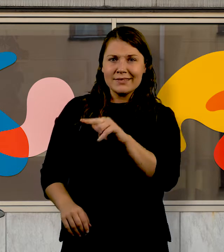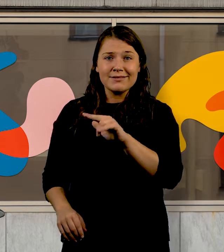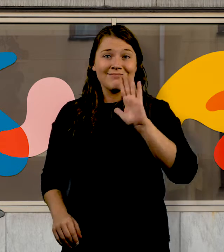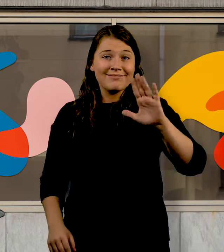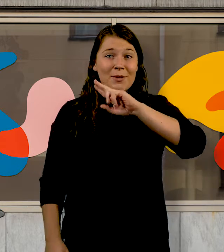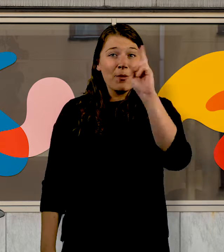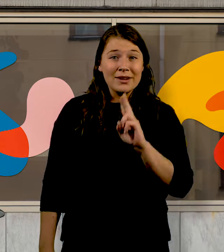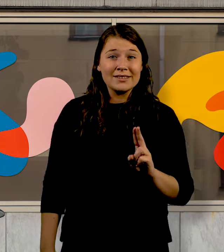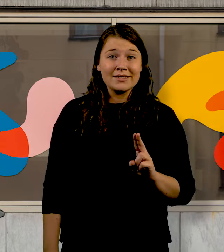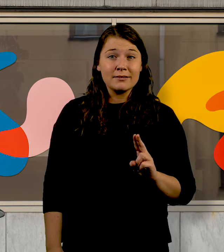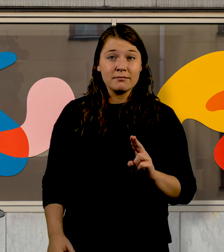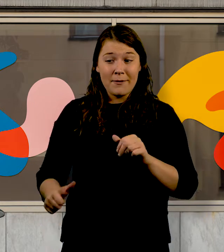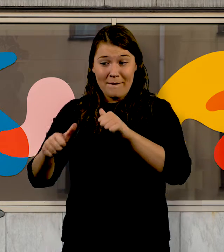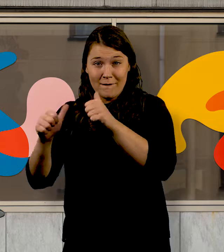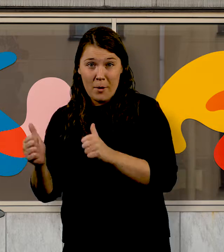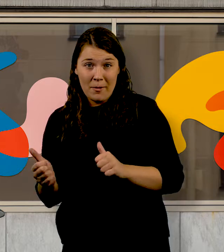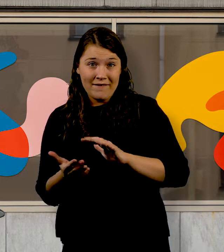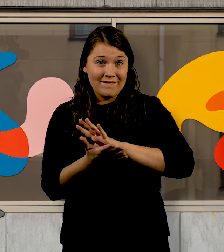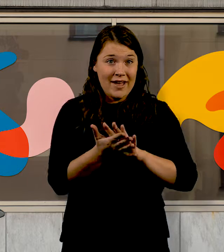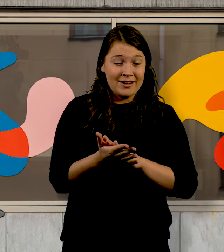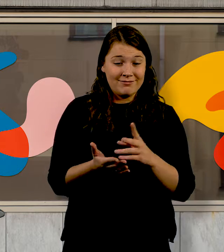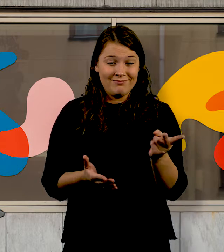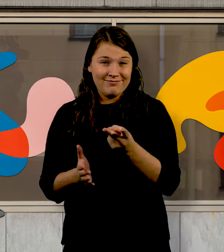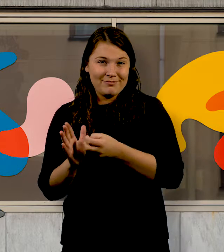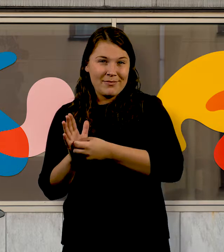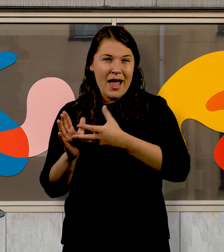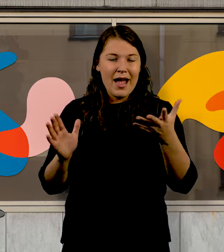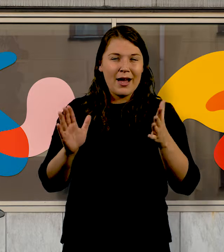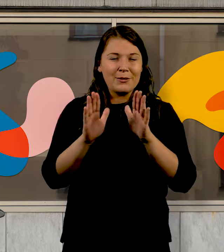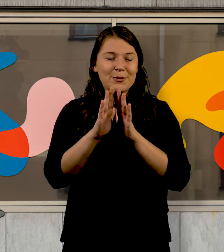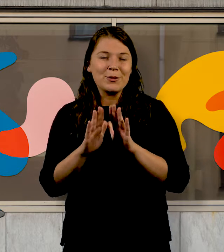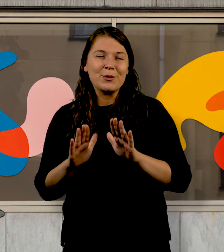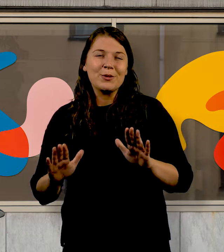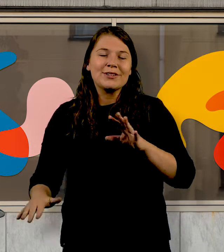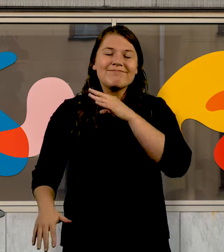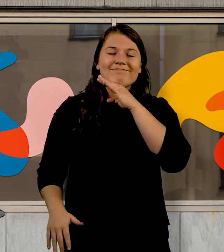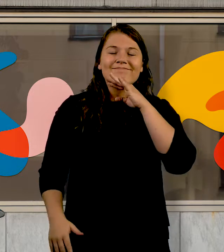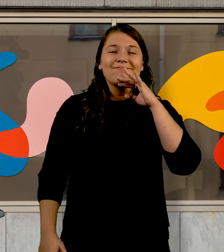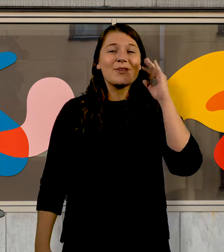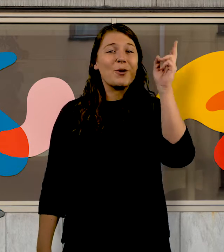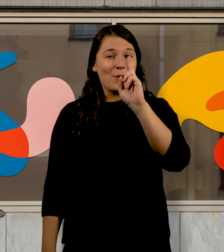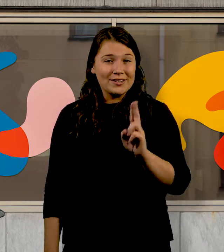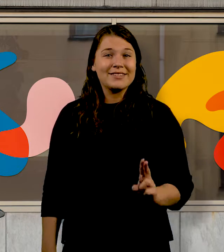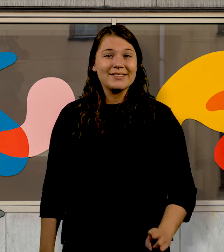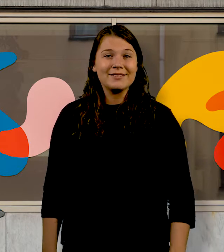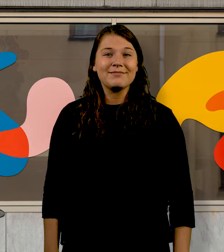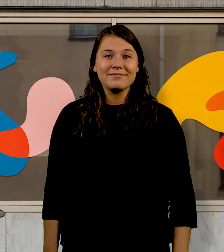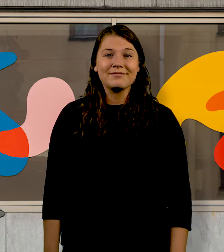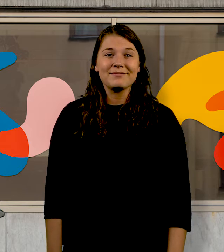I samtiden framhålls ofta att vi människor längtar efter verklighet trots att den digitala tekniken erbjuder alla